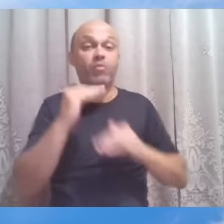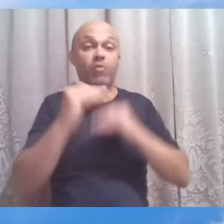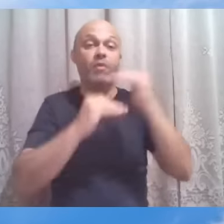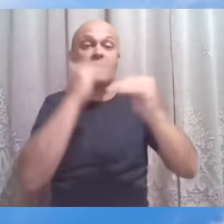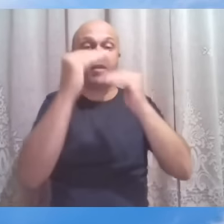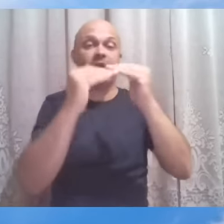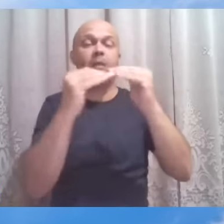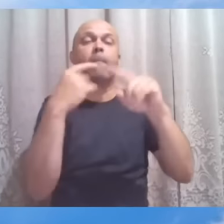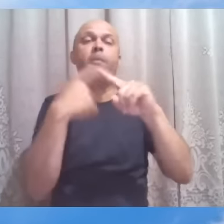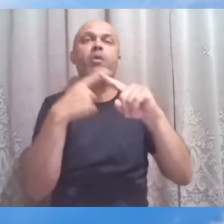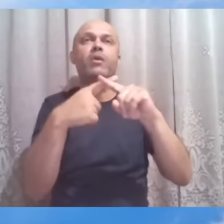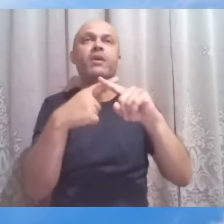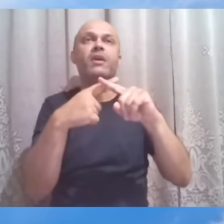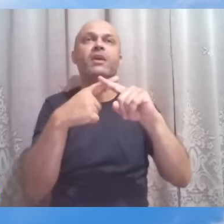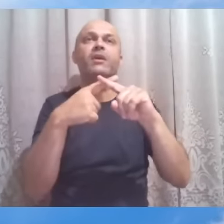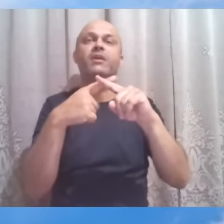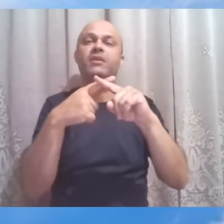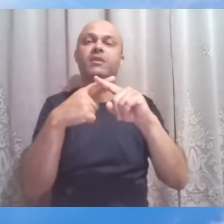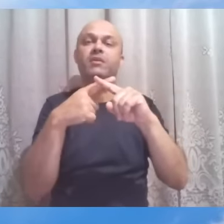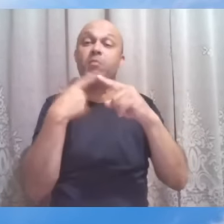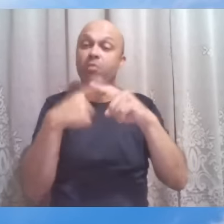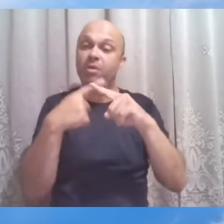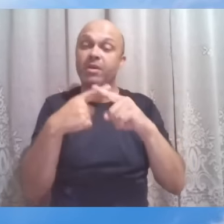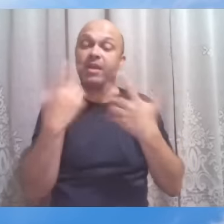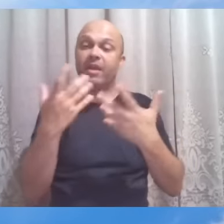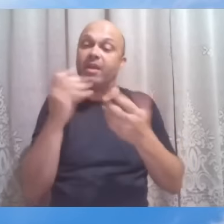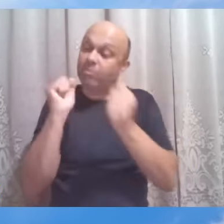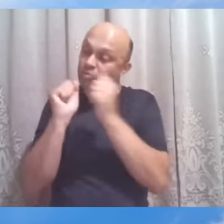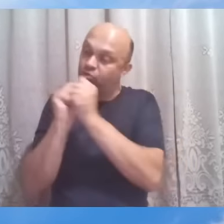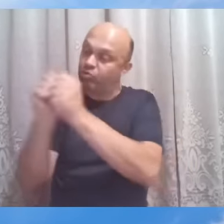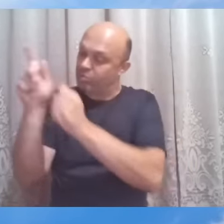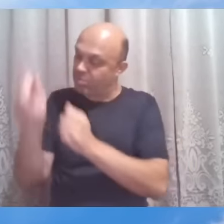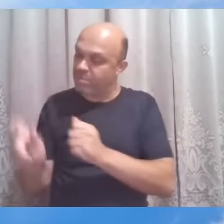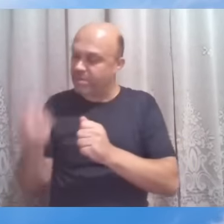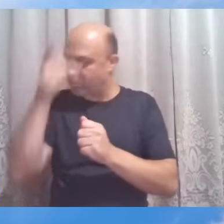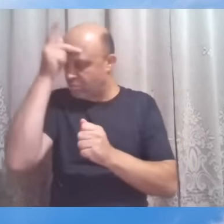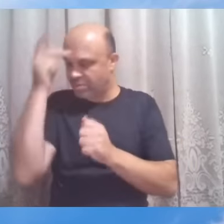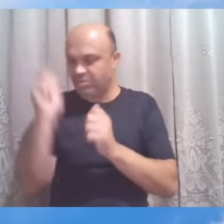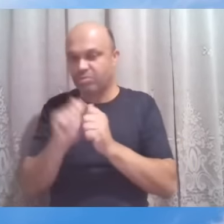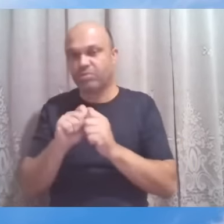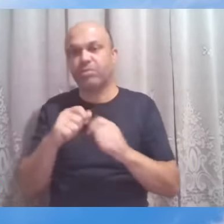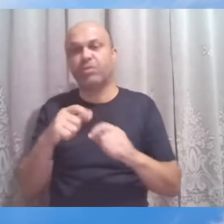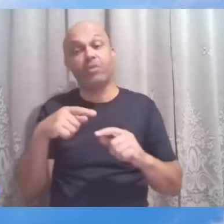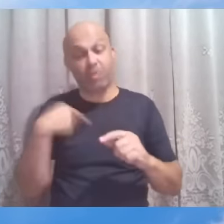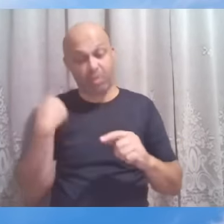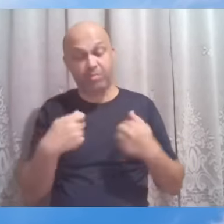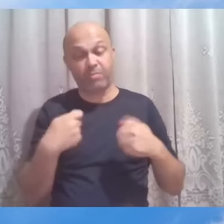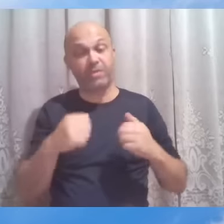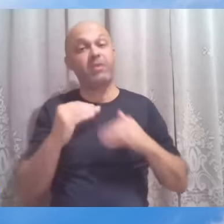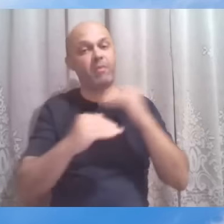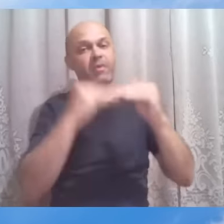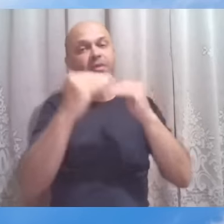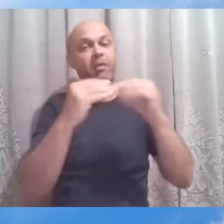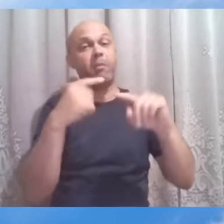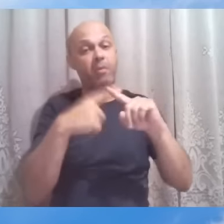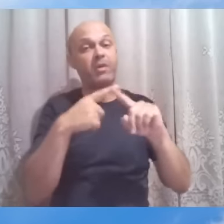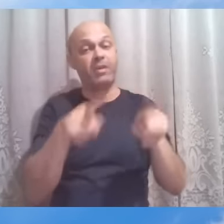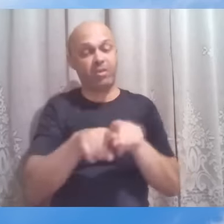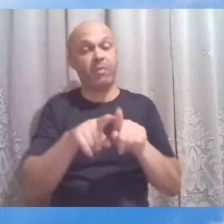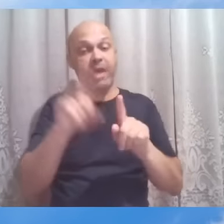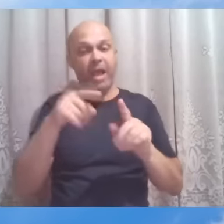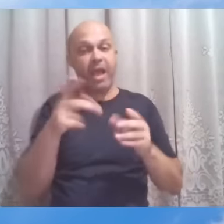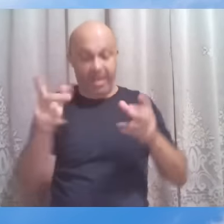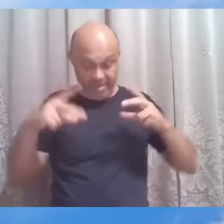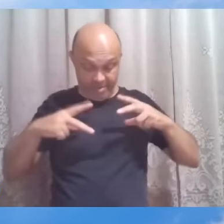ali com aqueles que ainda não estão dispostos. É preciso avancemos, porque é uma jornada sobretudo interna, sem que